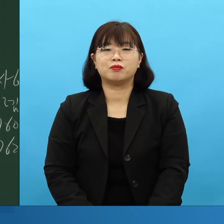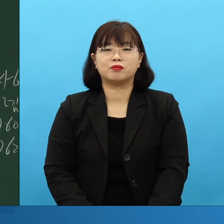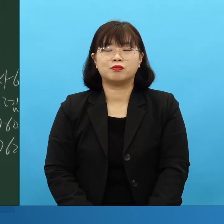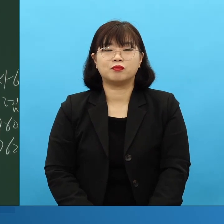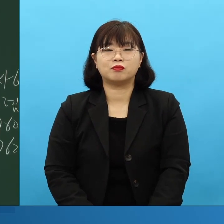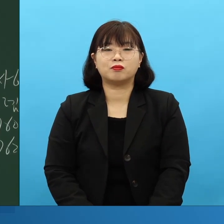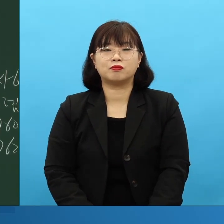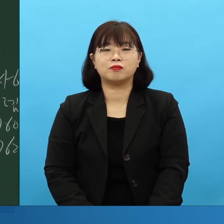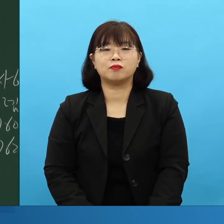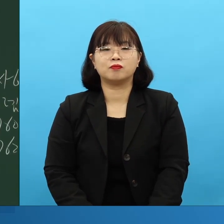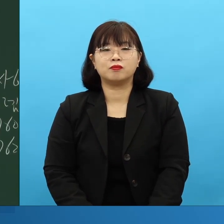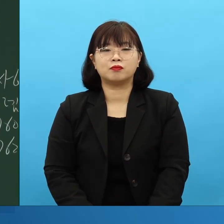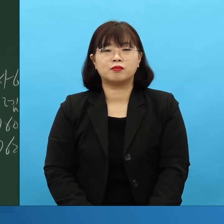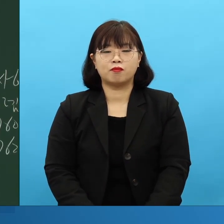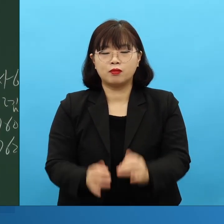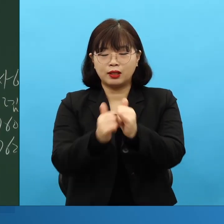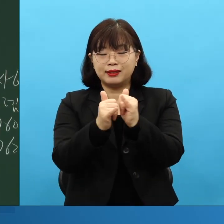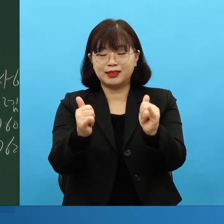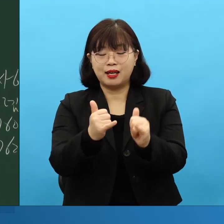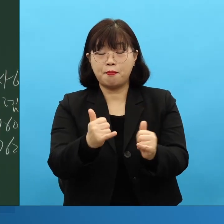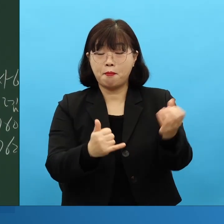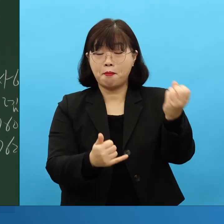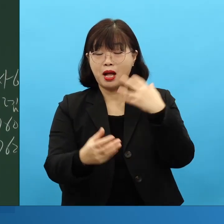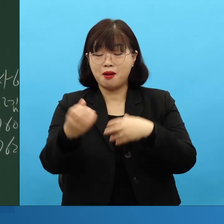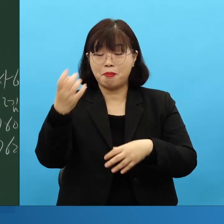사람만에 속지 말고 하나님 말씀에 힘을 얻어야 돼요.